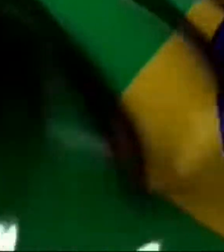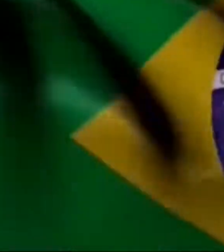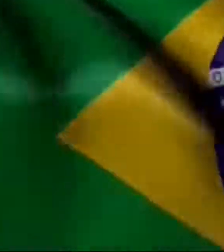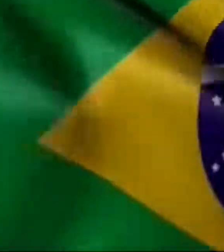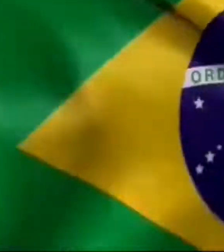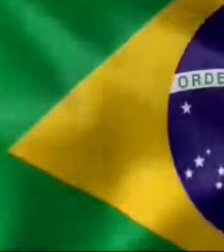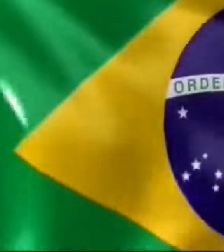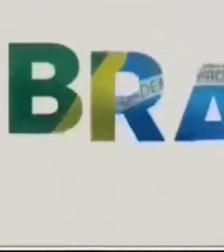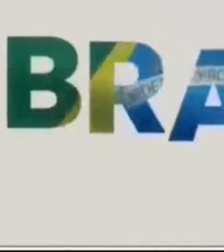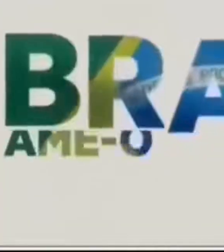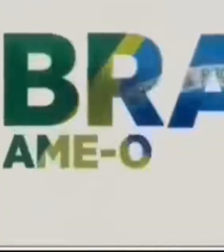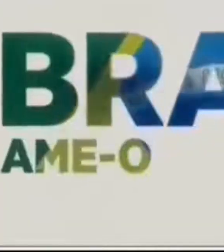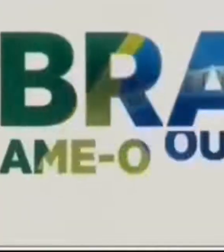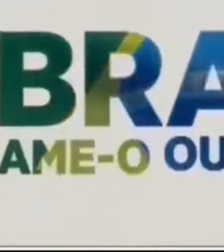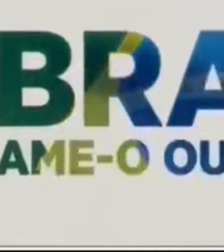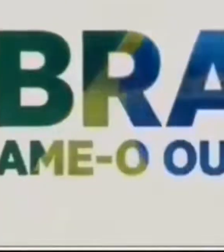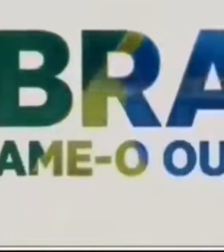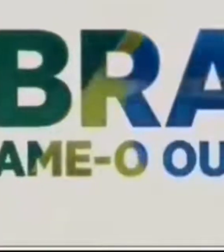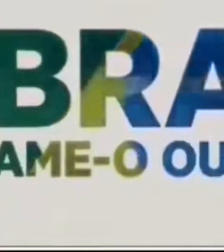queус